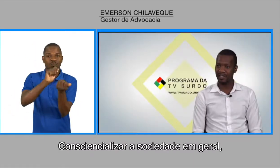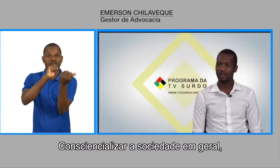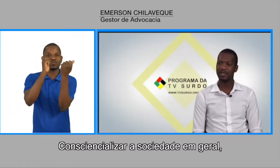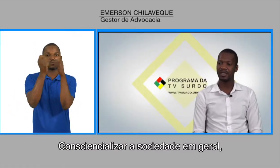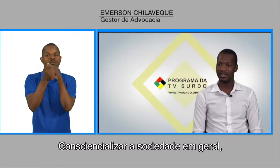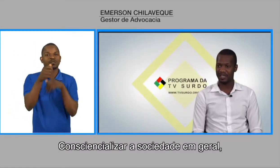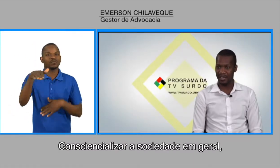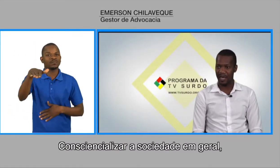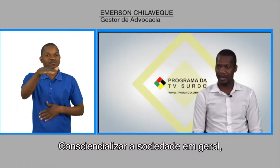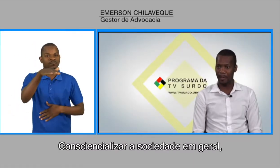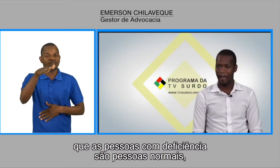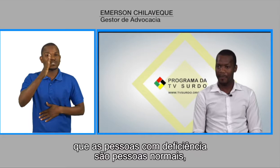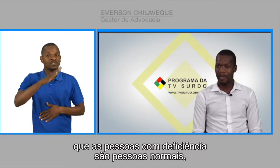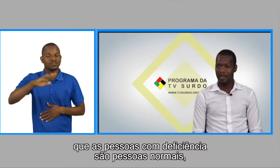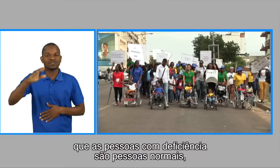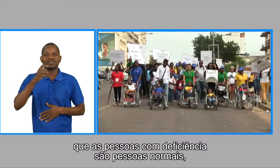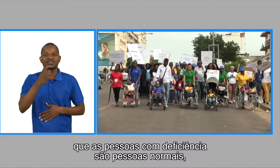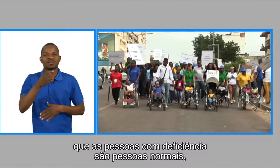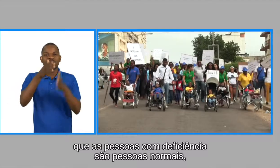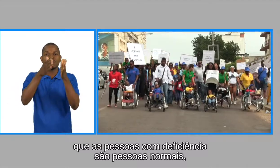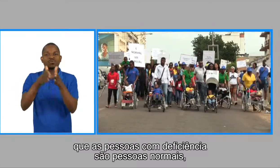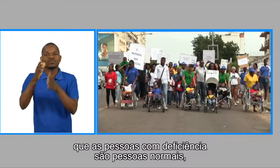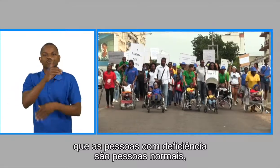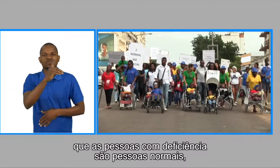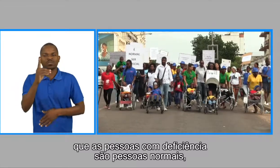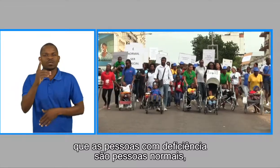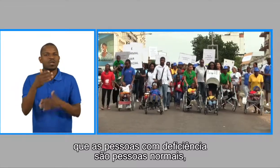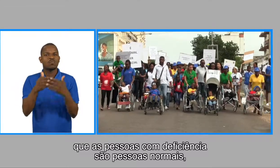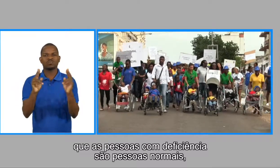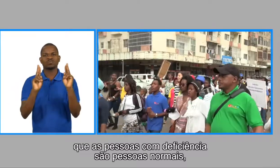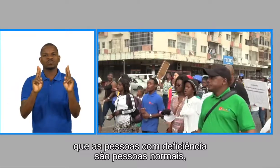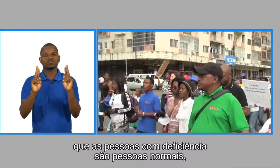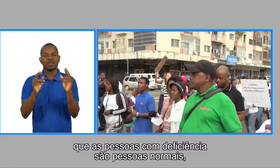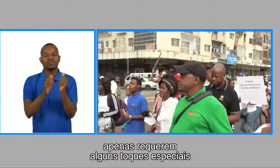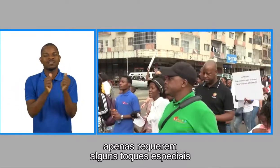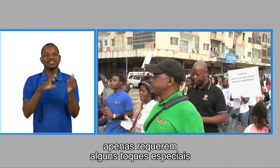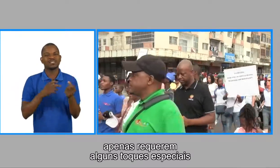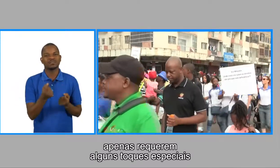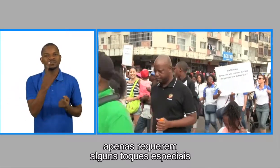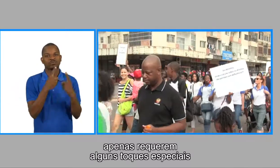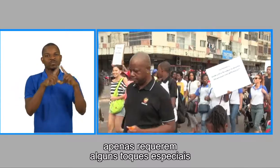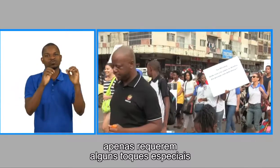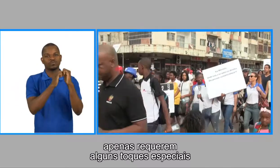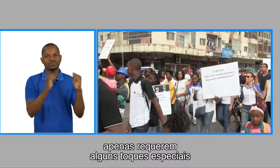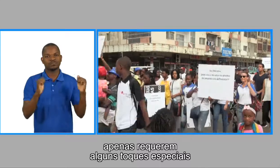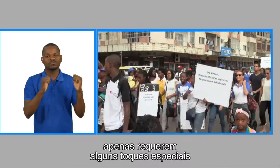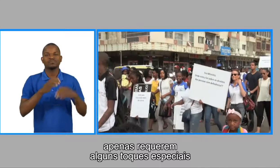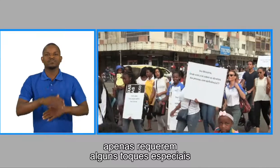a sociedade em geral. Que as pessoas com deficiência são pessoas normais e apenas requerem alguns toques especiais.